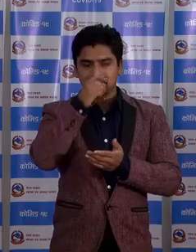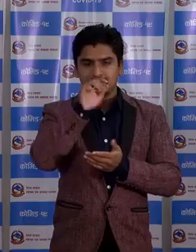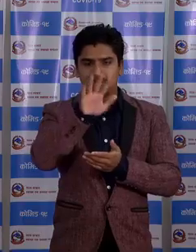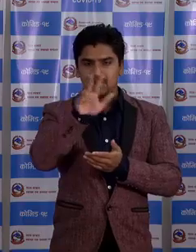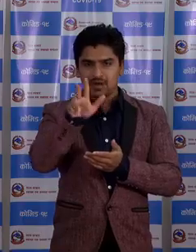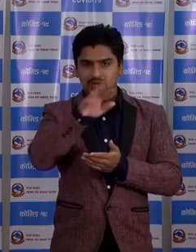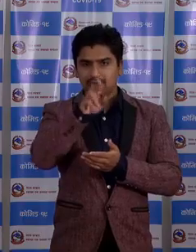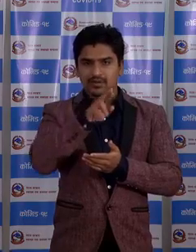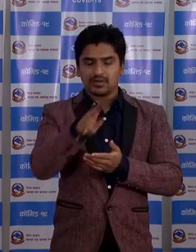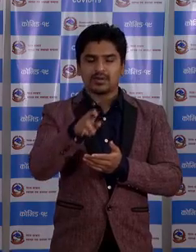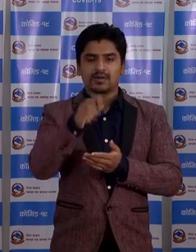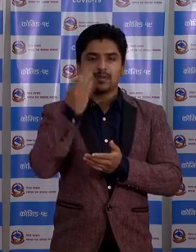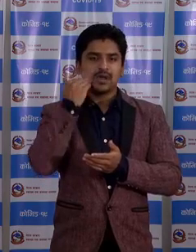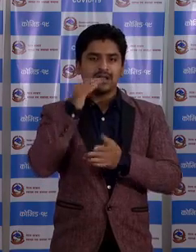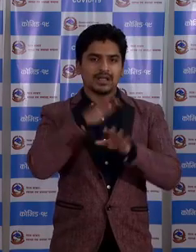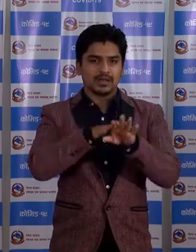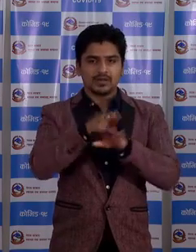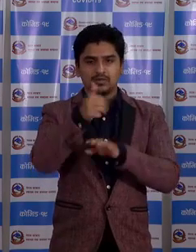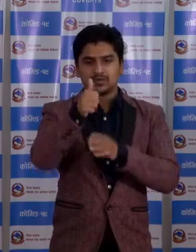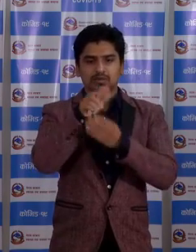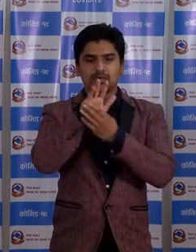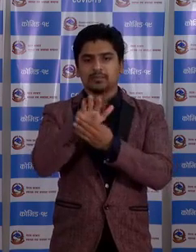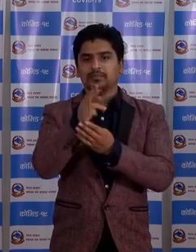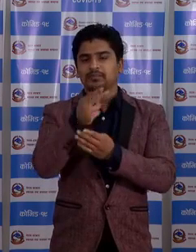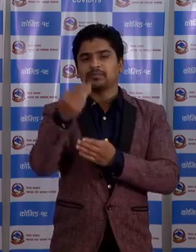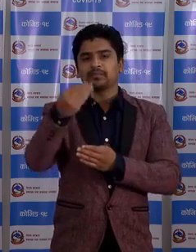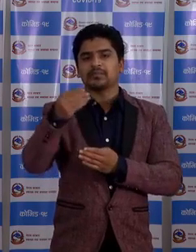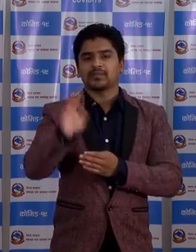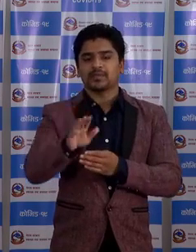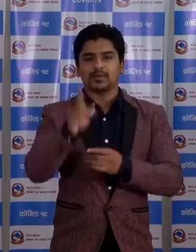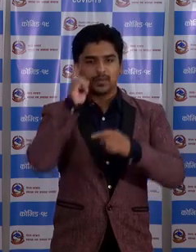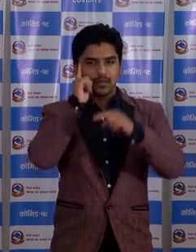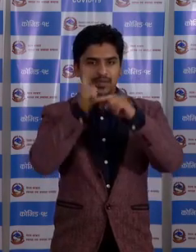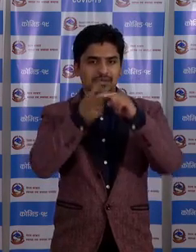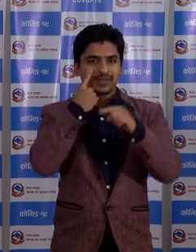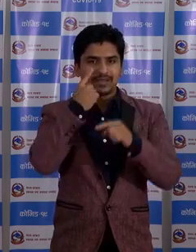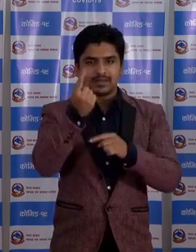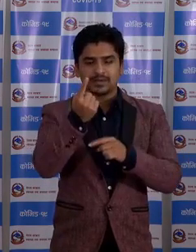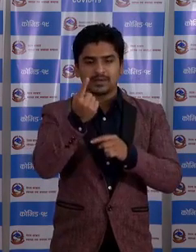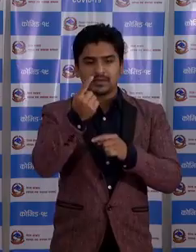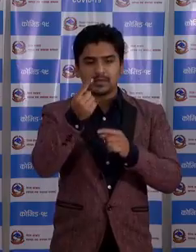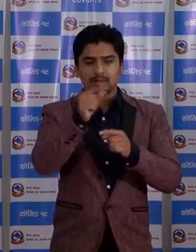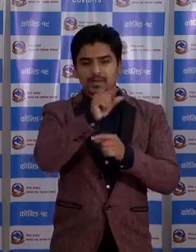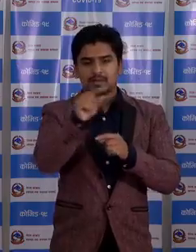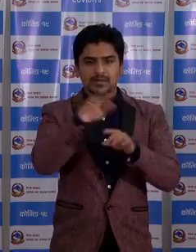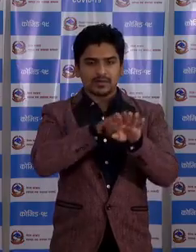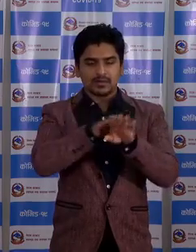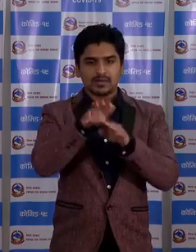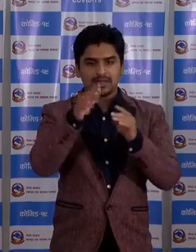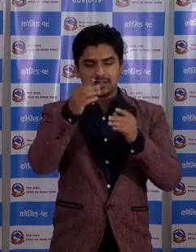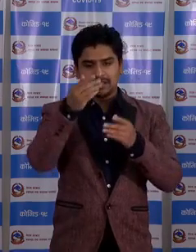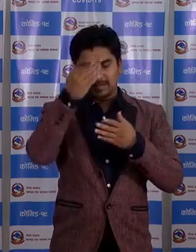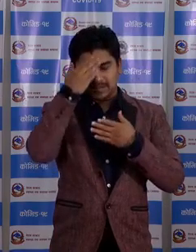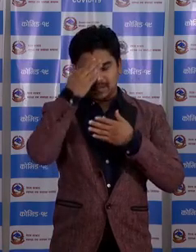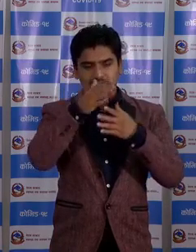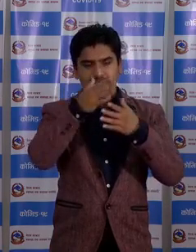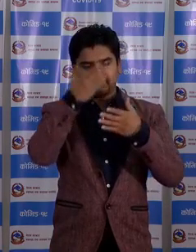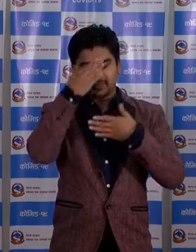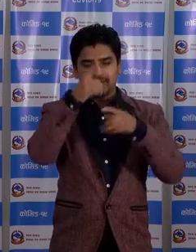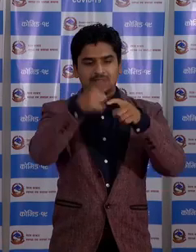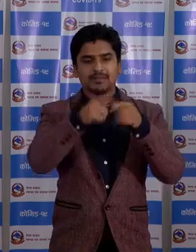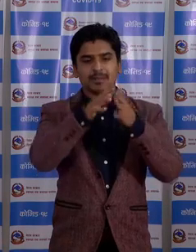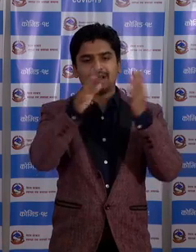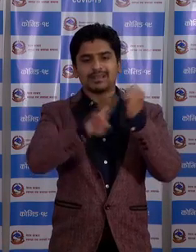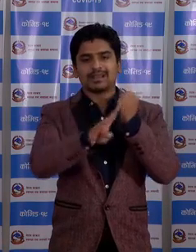रहन वहेको छा। पोजेटिव देखियेका केश अरुको बारेमा एपिडोमिलोजी तथा रोगनेंतर